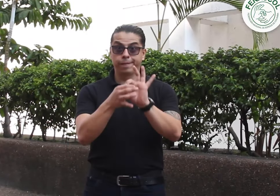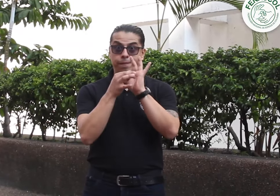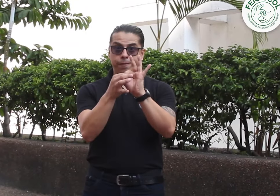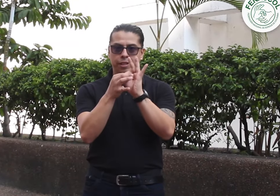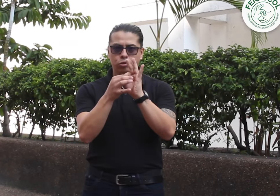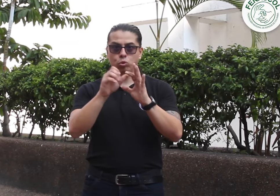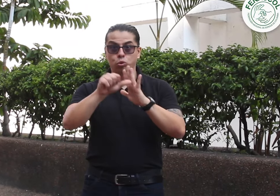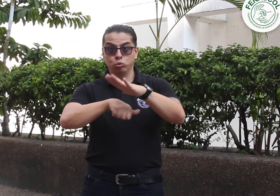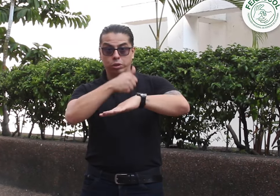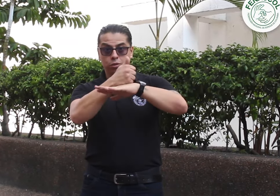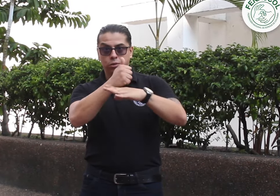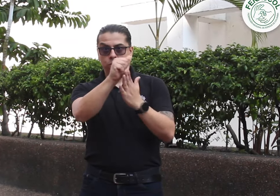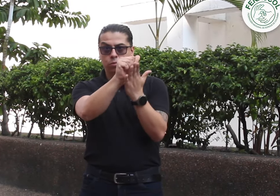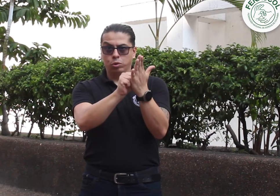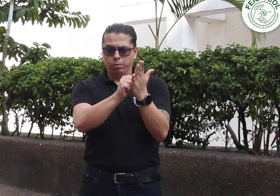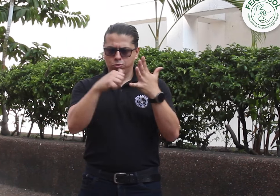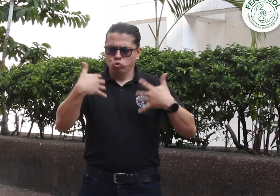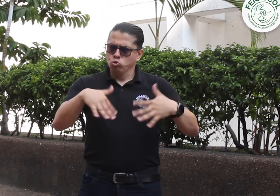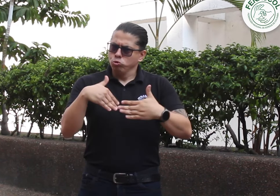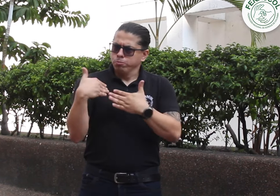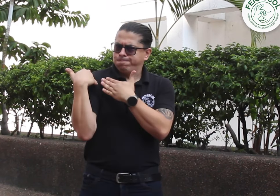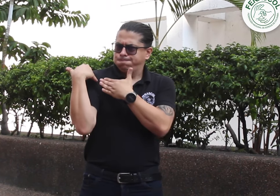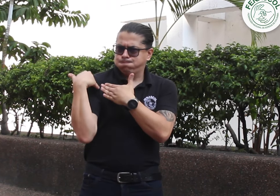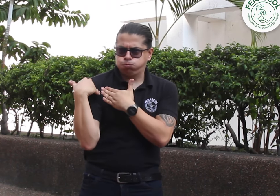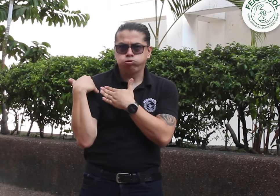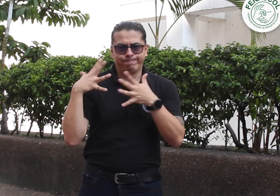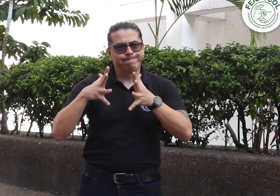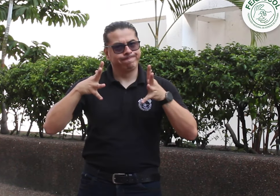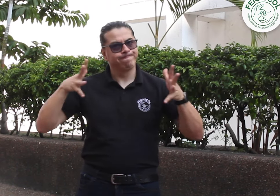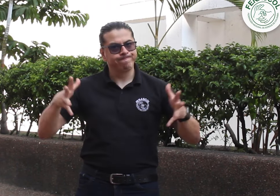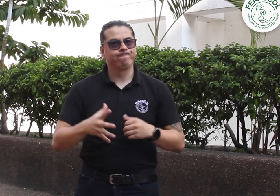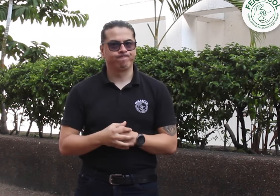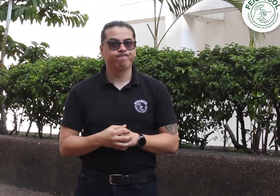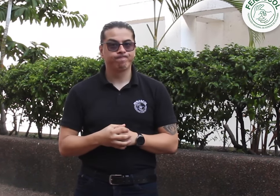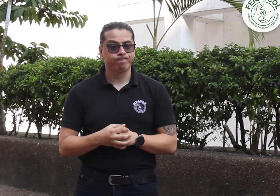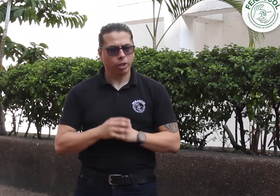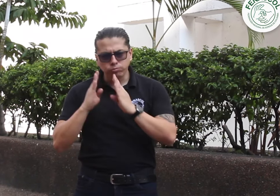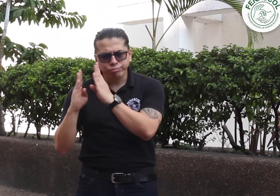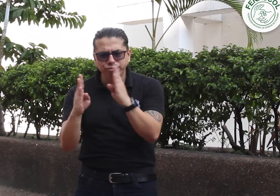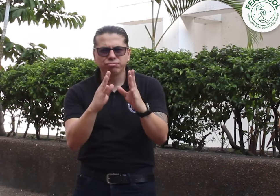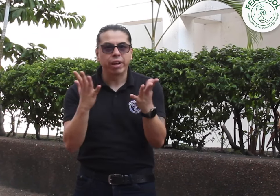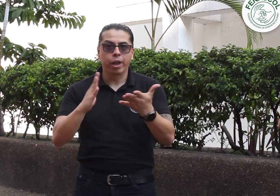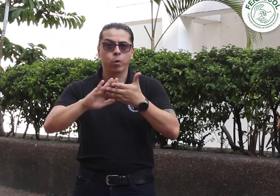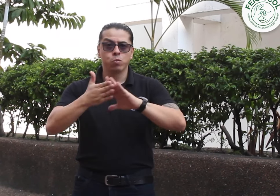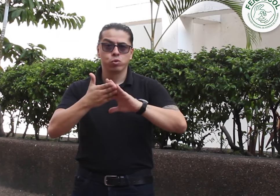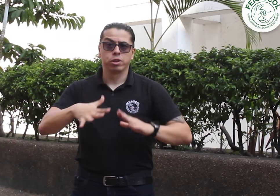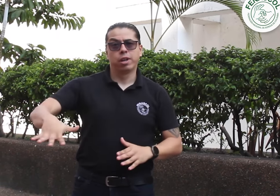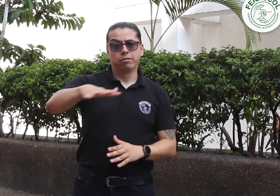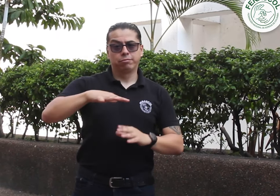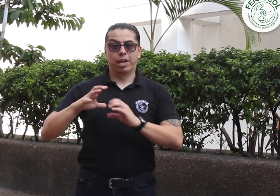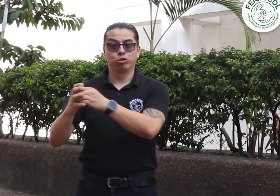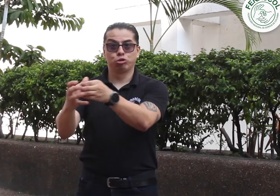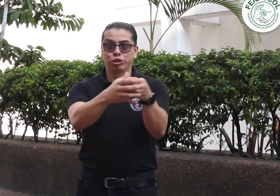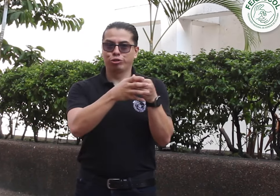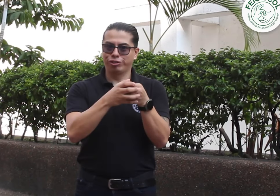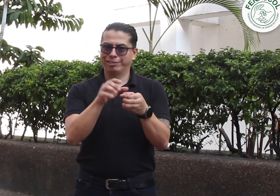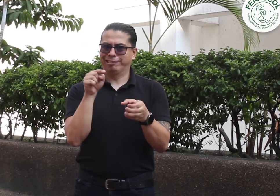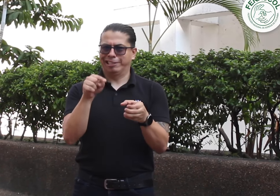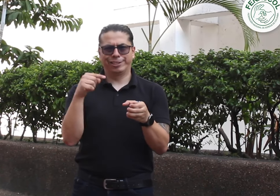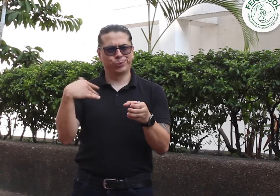Fenascol y la Subdirección de Programas ha tenido un trabajo arduo brindando atención especial a las asociaciones, organizando y